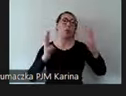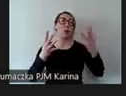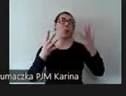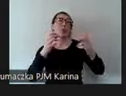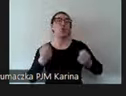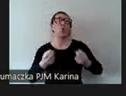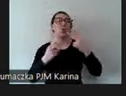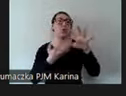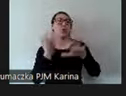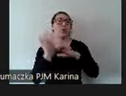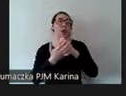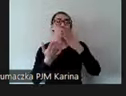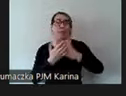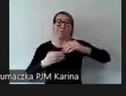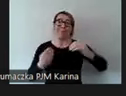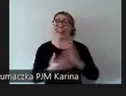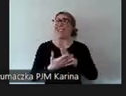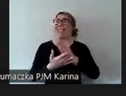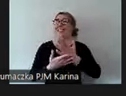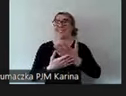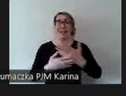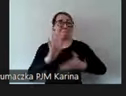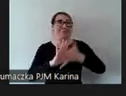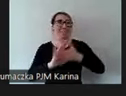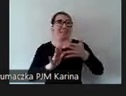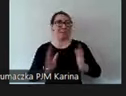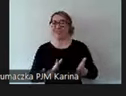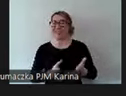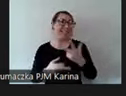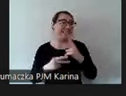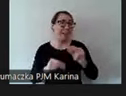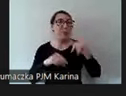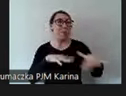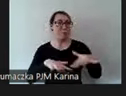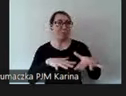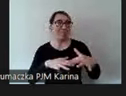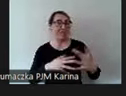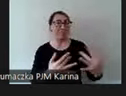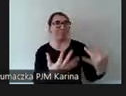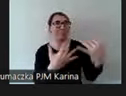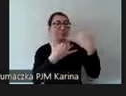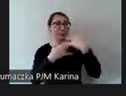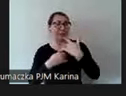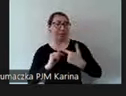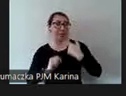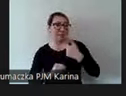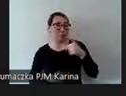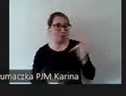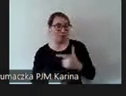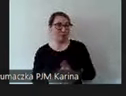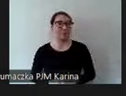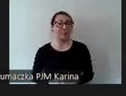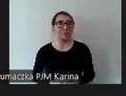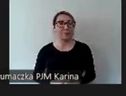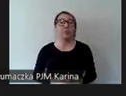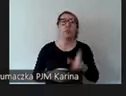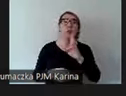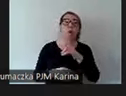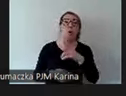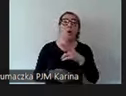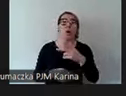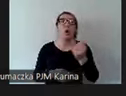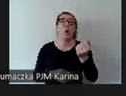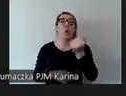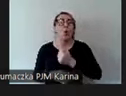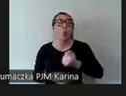ona nagle zacznie migać. No nie musi mieć możliwości przyswojenia języka. Niektórzy posługują się tak zwanym